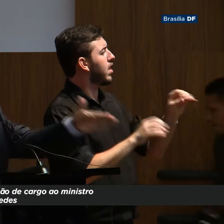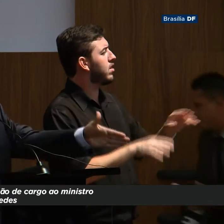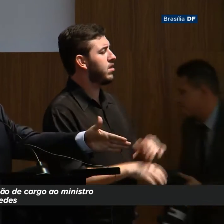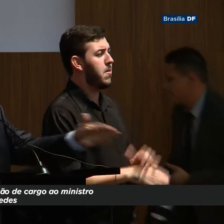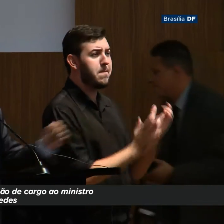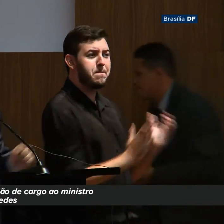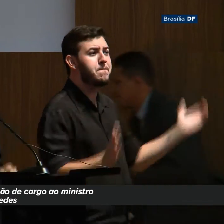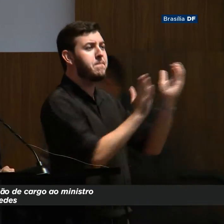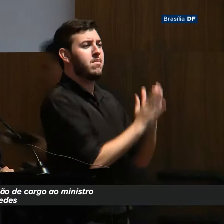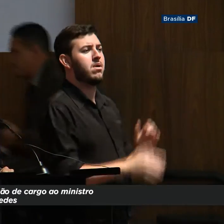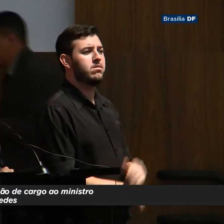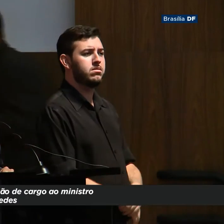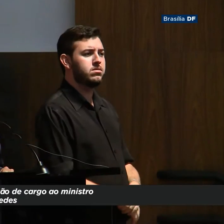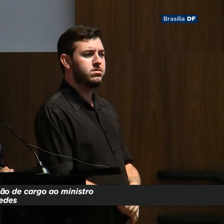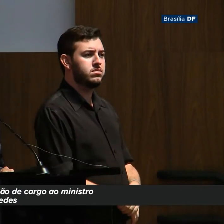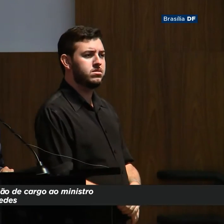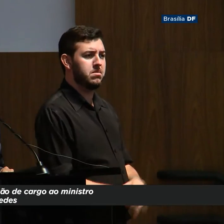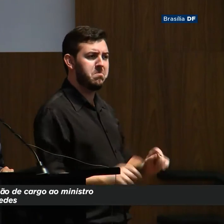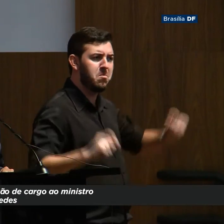Mas corta onde?